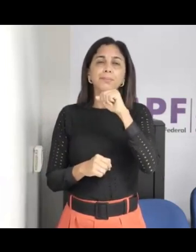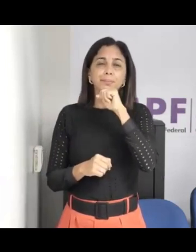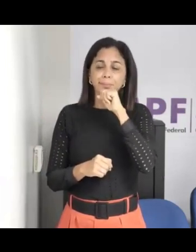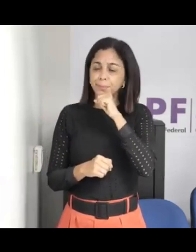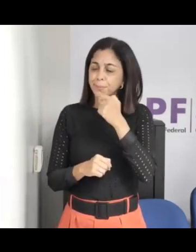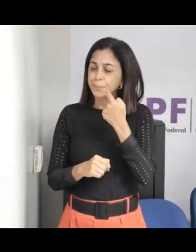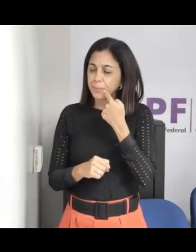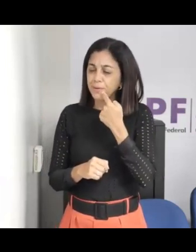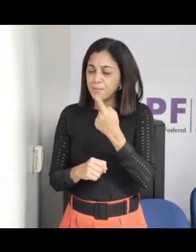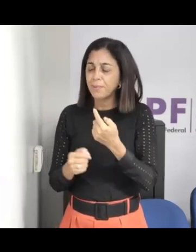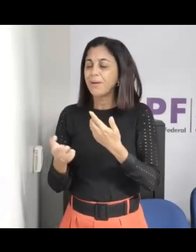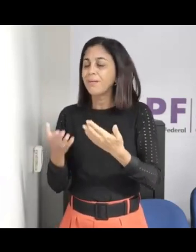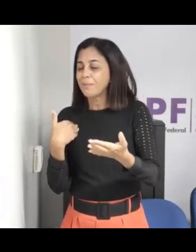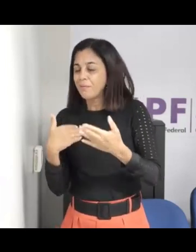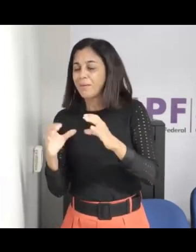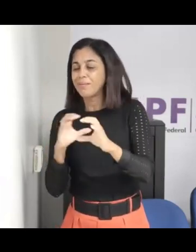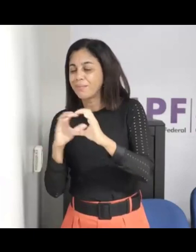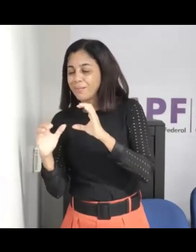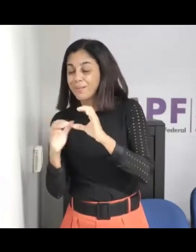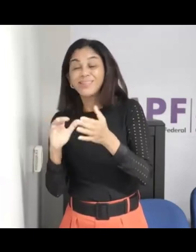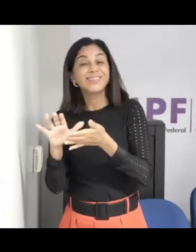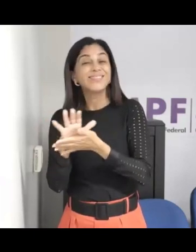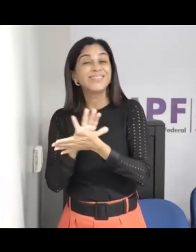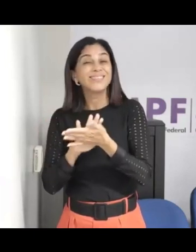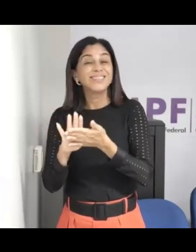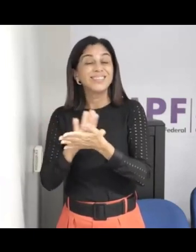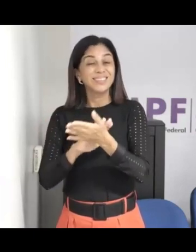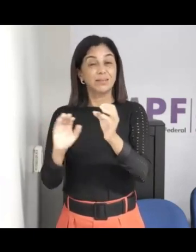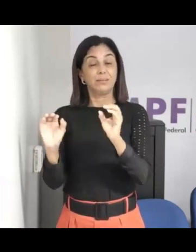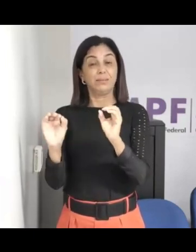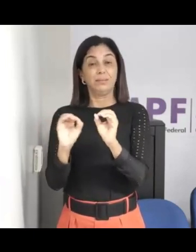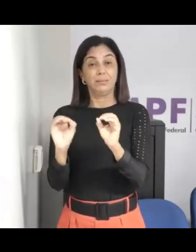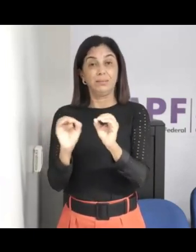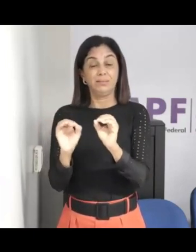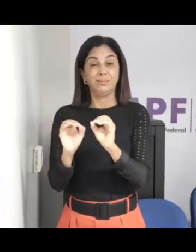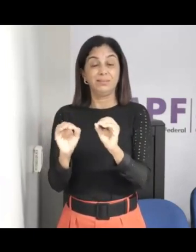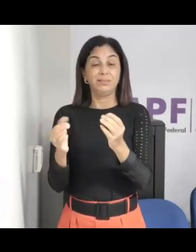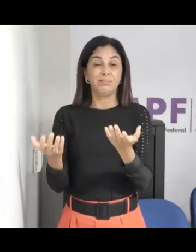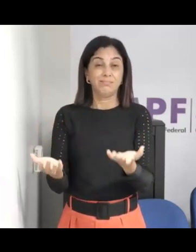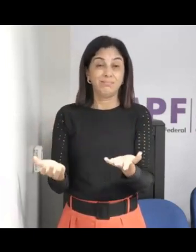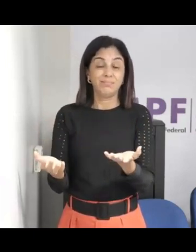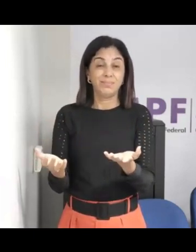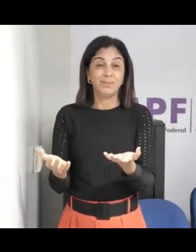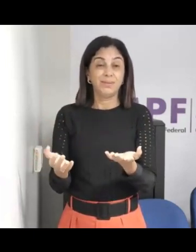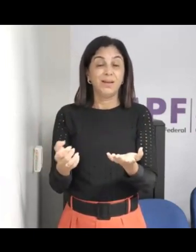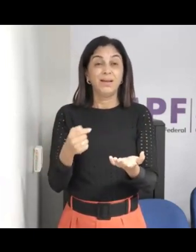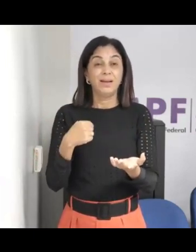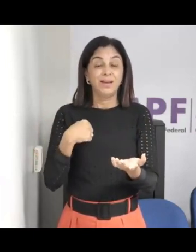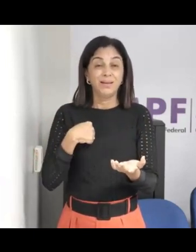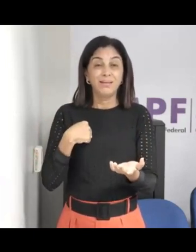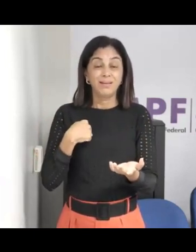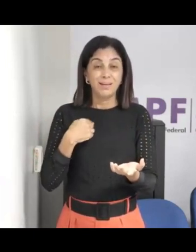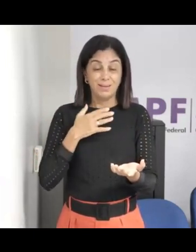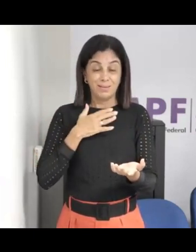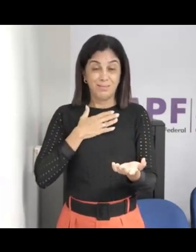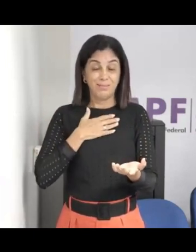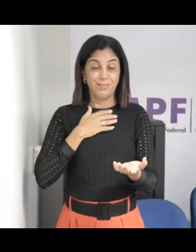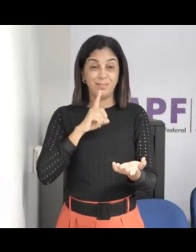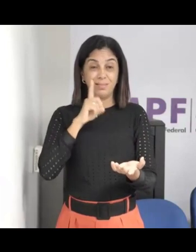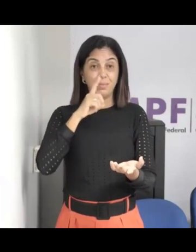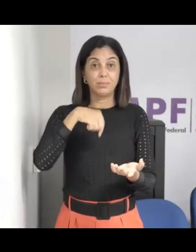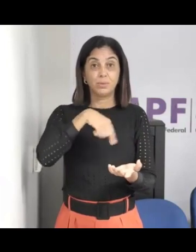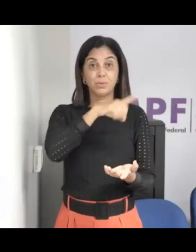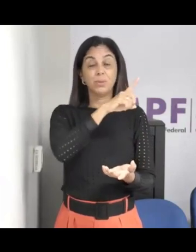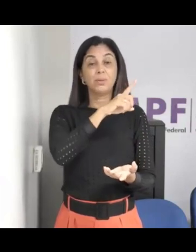é o momento de passar a conversar e não de acusar, né, a gente não pode acusar, não pode gritar, não pode chegar dando bronca, né,